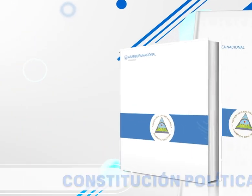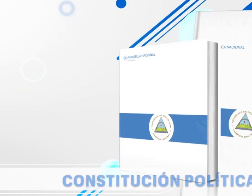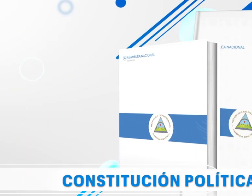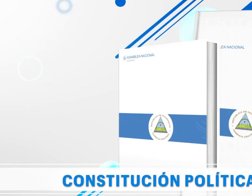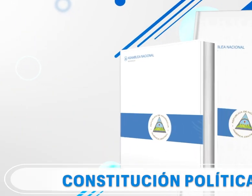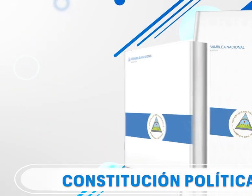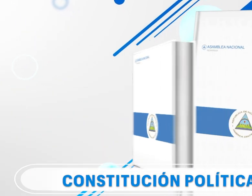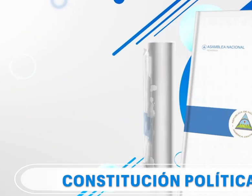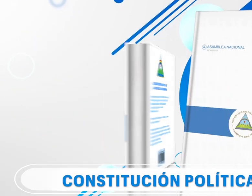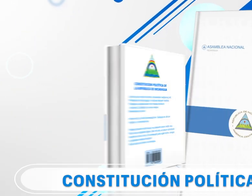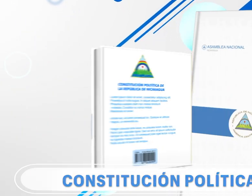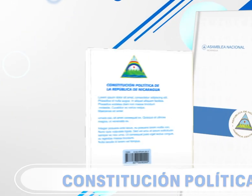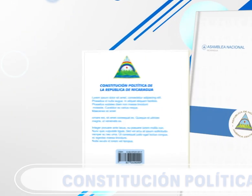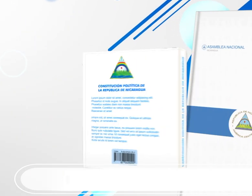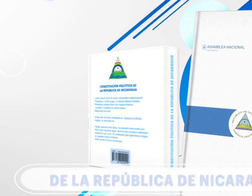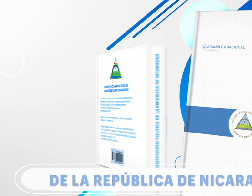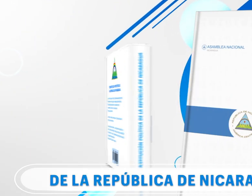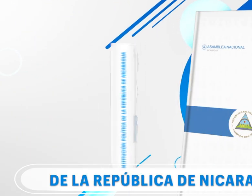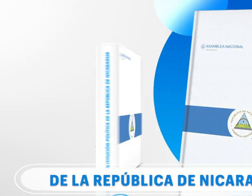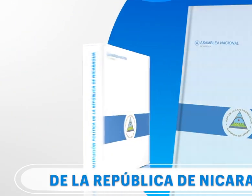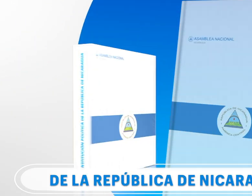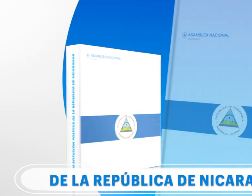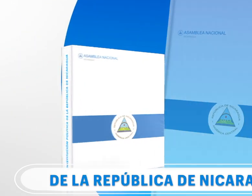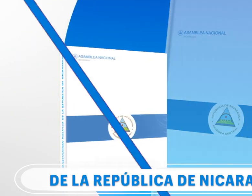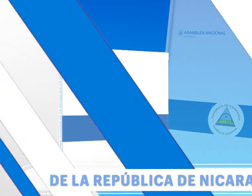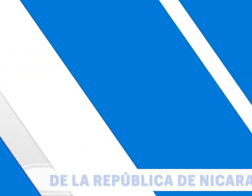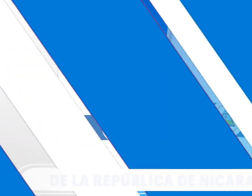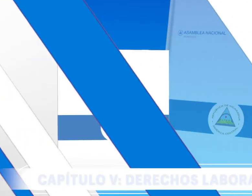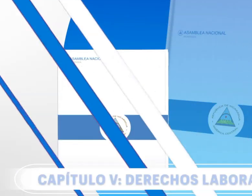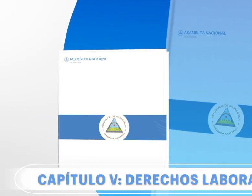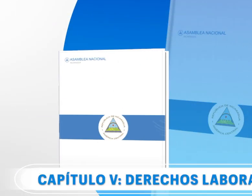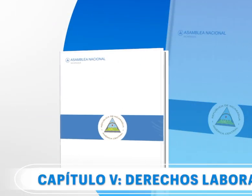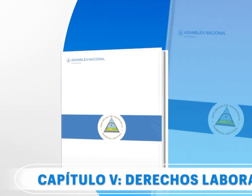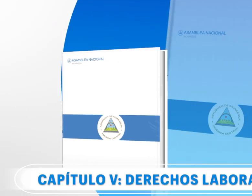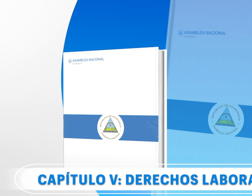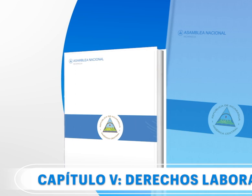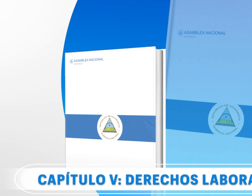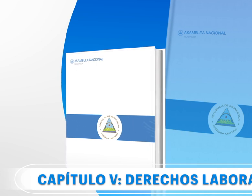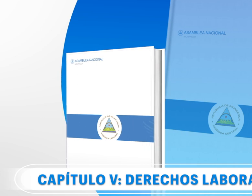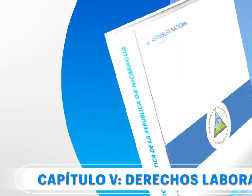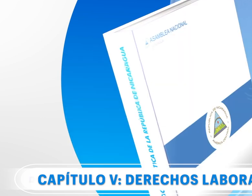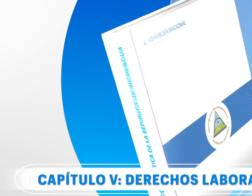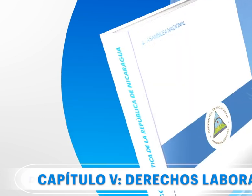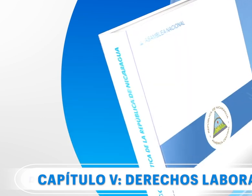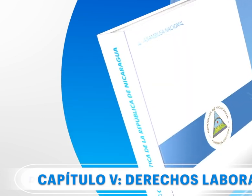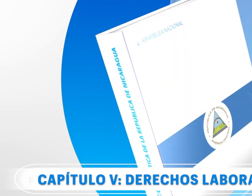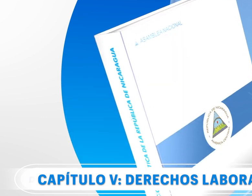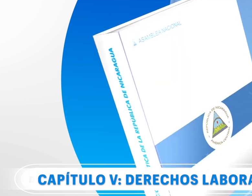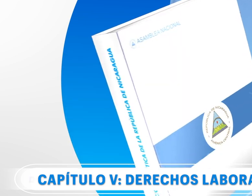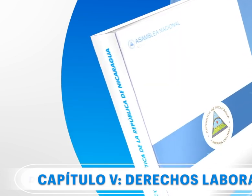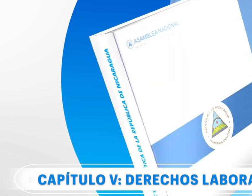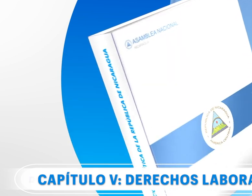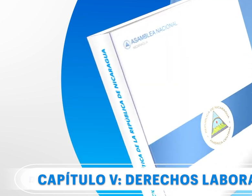Constitución Política de la República de Nicaragua Capítulo 5 Derechos Laborales